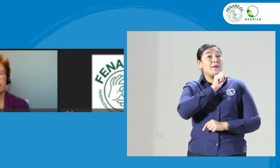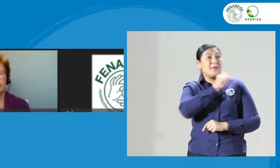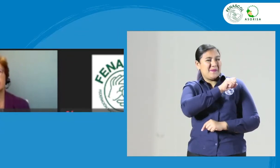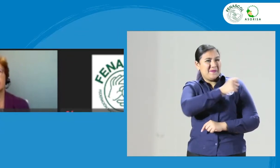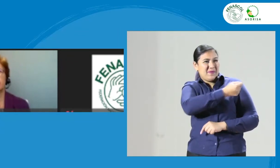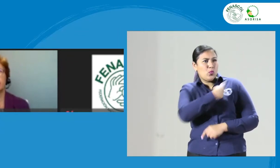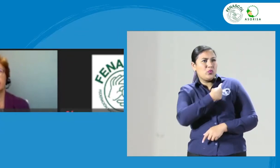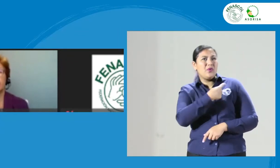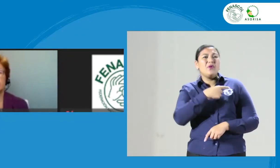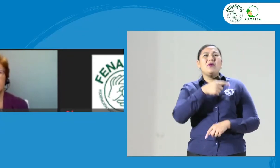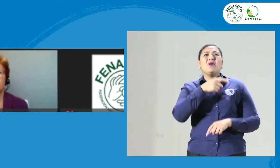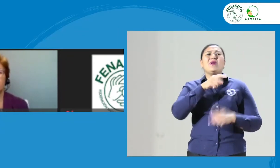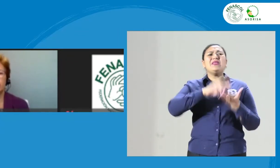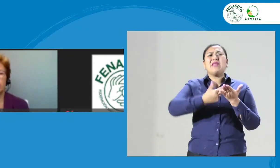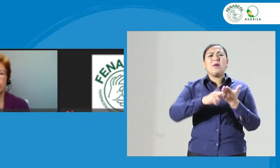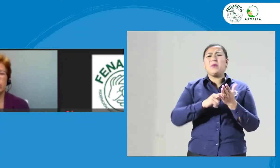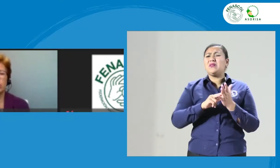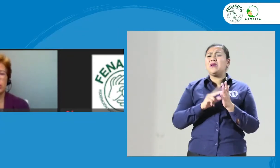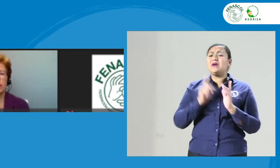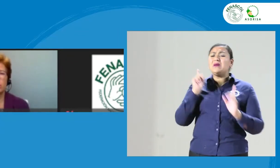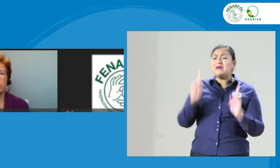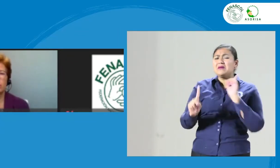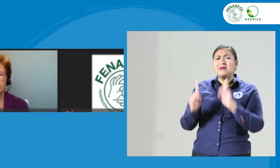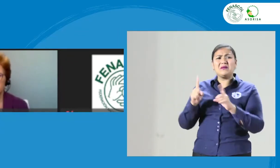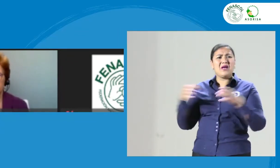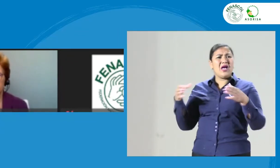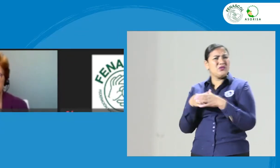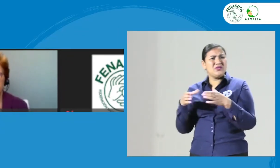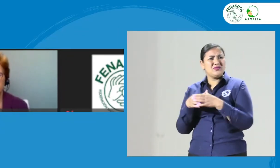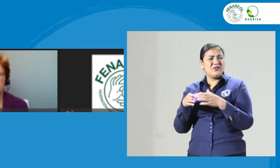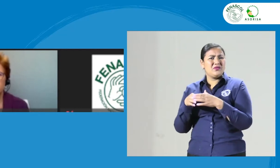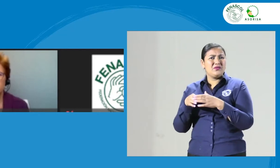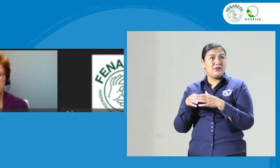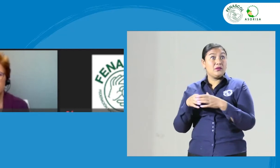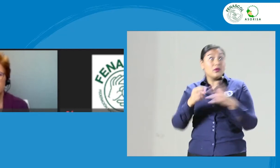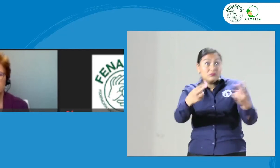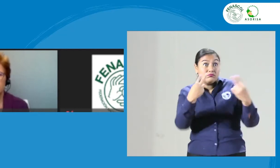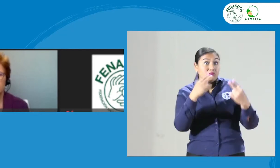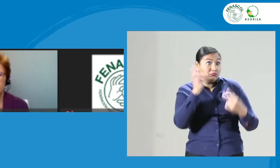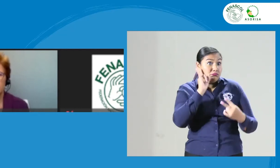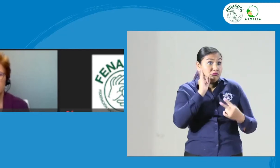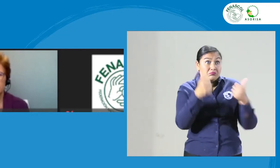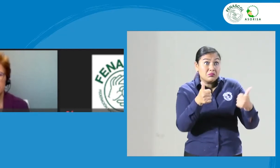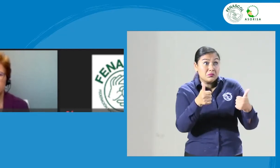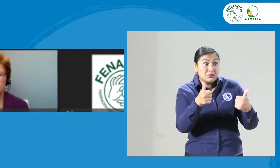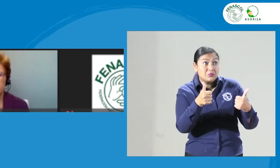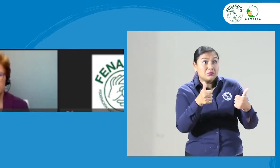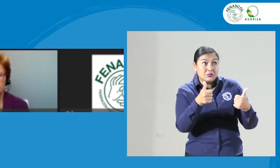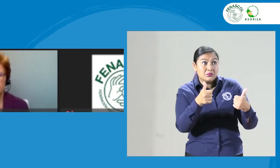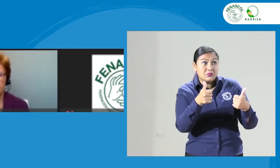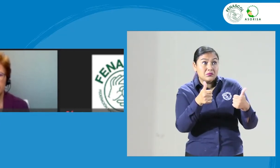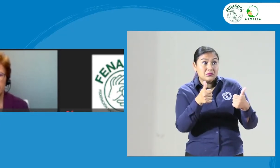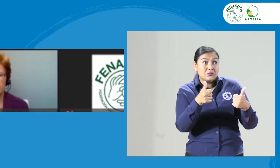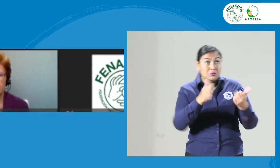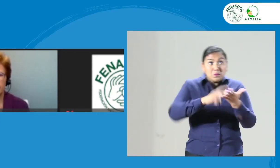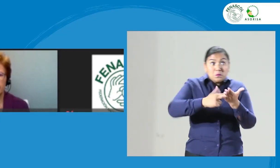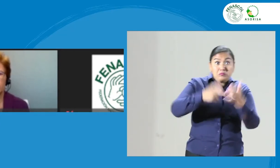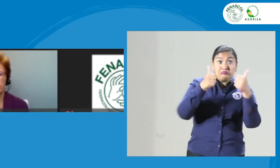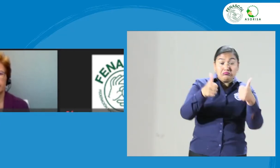de pertenecer al movimiento asociativo. ¿Me ven y me escuchan? Y seguimos al intérprete, ¿bien? Ok.